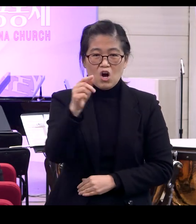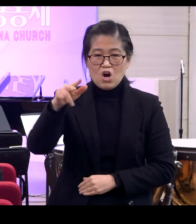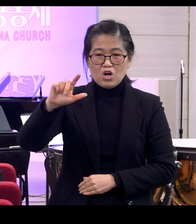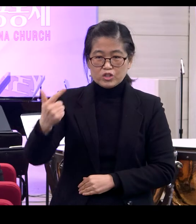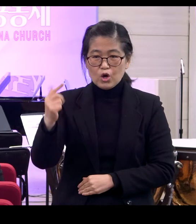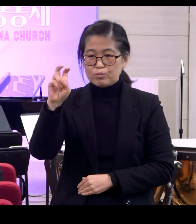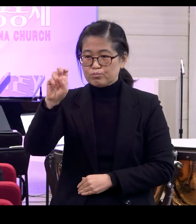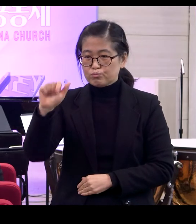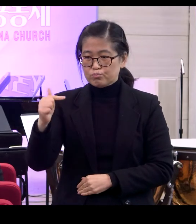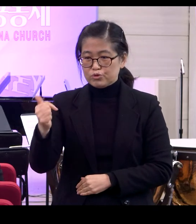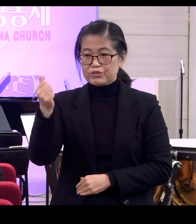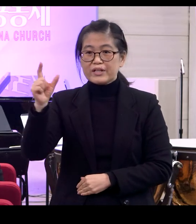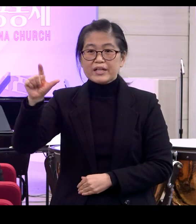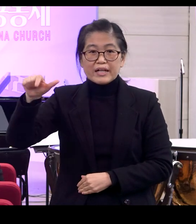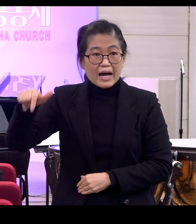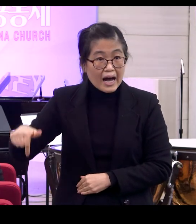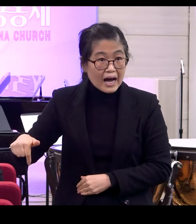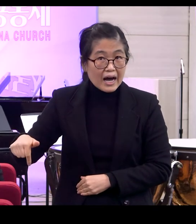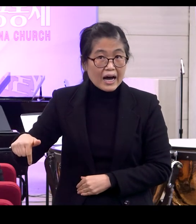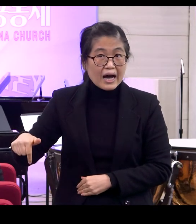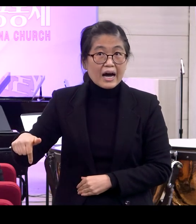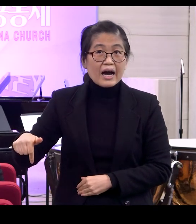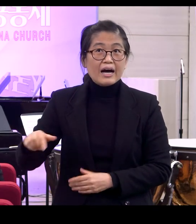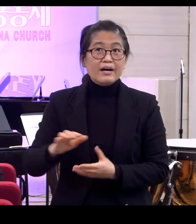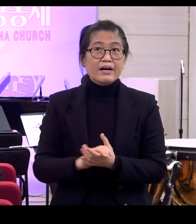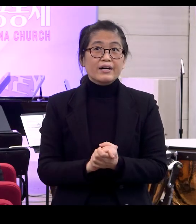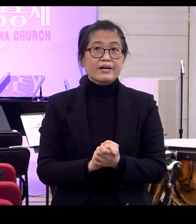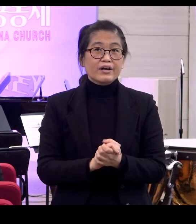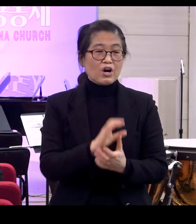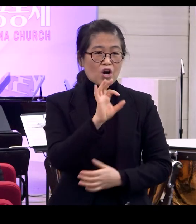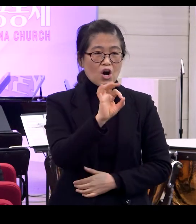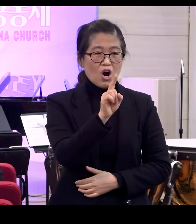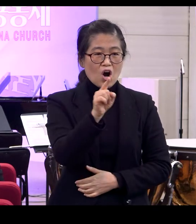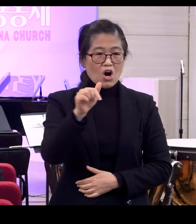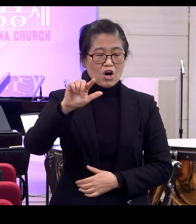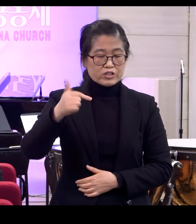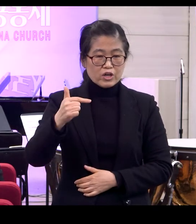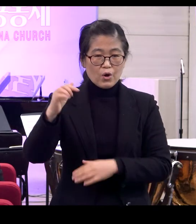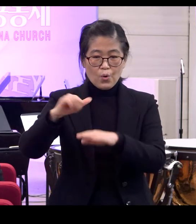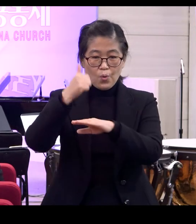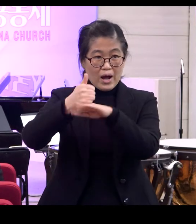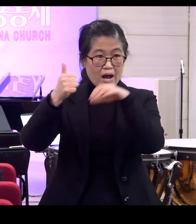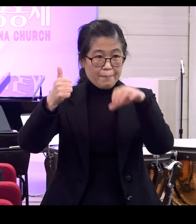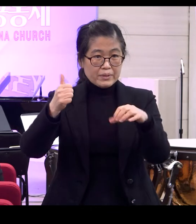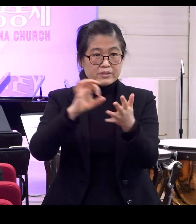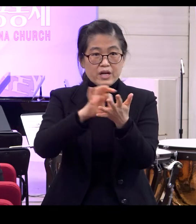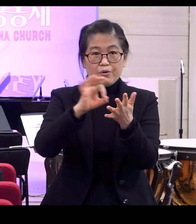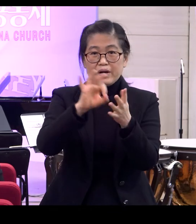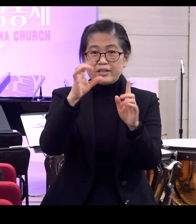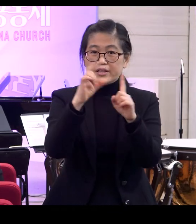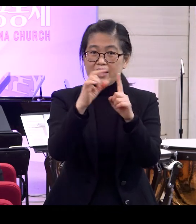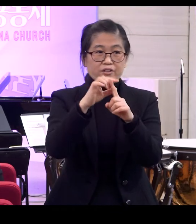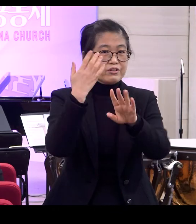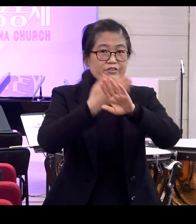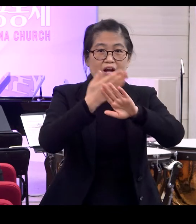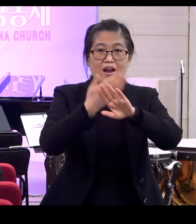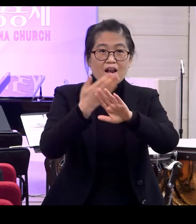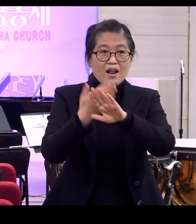무슨 얘기냐 어전회의에서 사용하는 용어는 다르다는 거예요 어전회의에서 쓰는 어떤 말투는 다르기 때문에